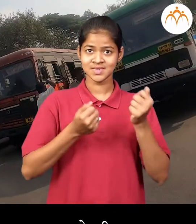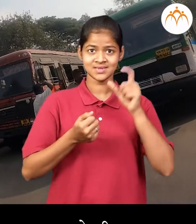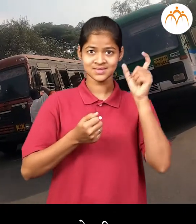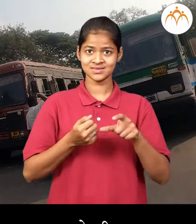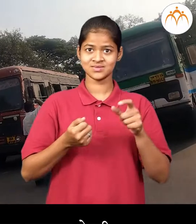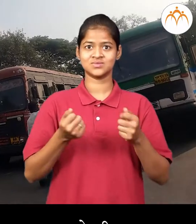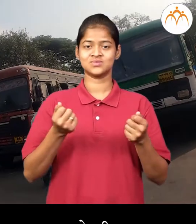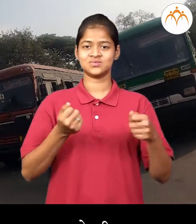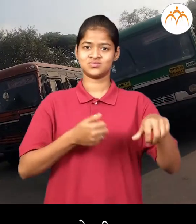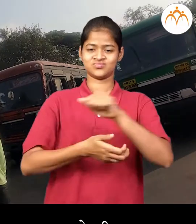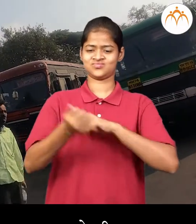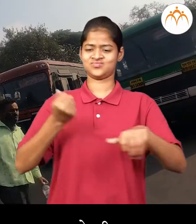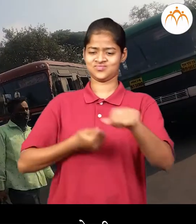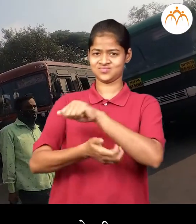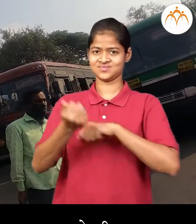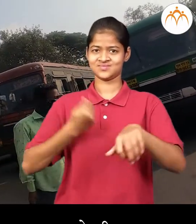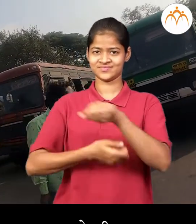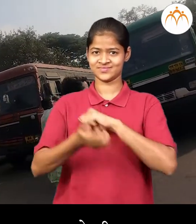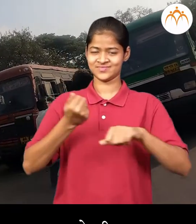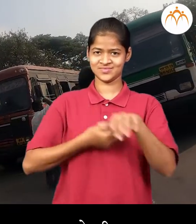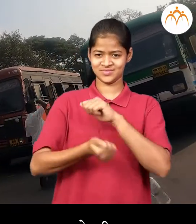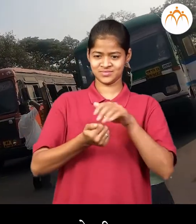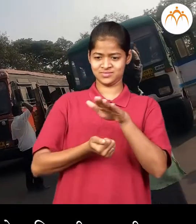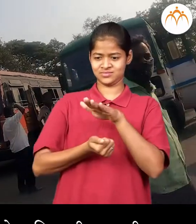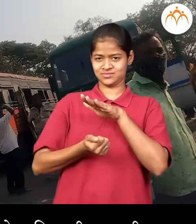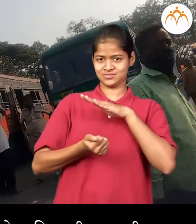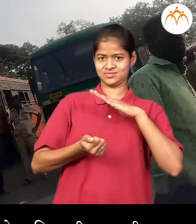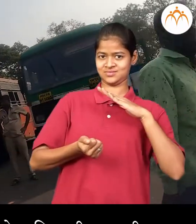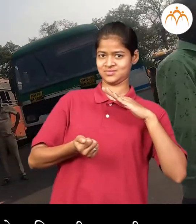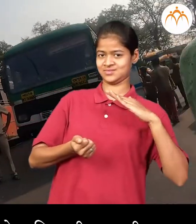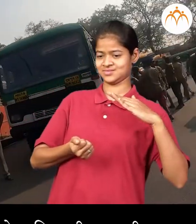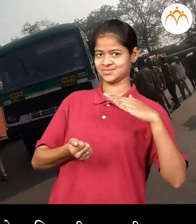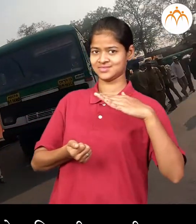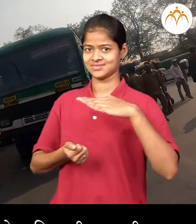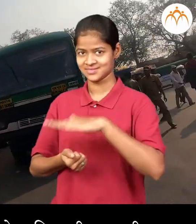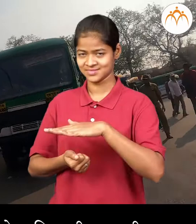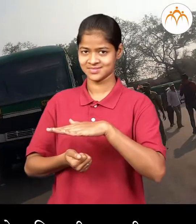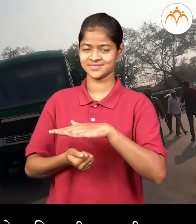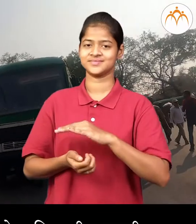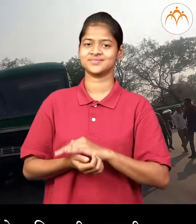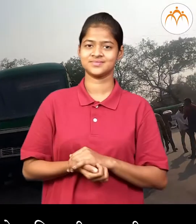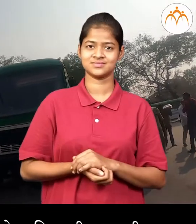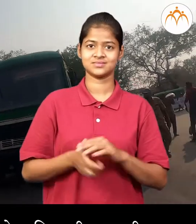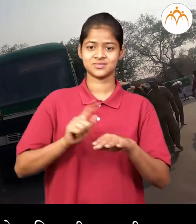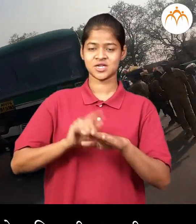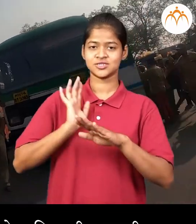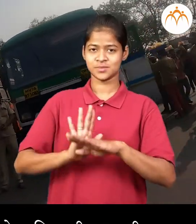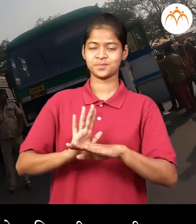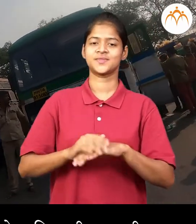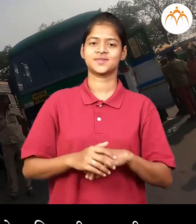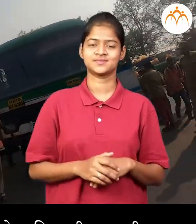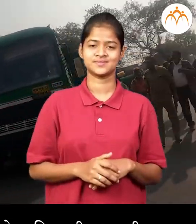काकनी बस मागे घहला सुर्वात केली बस मागे घेत घेत चालक काकनी